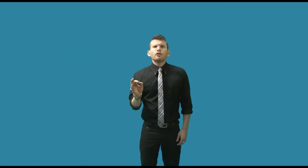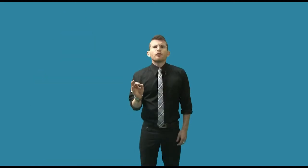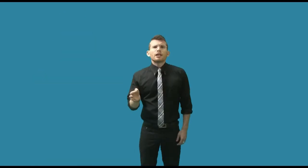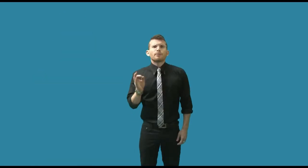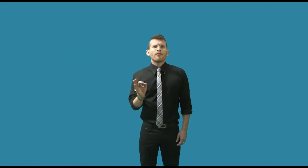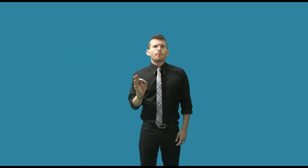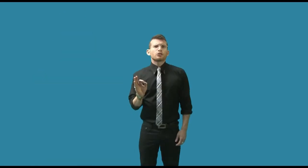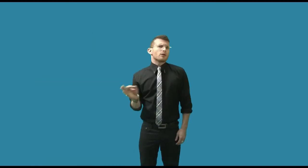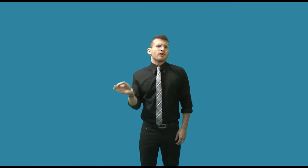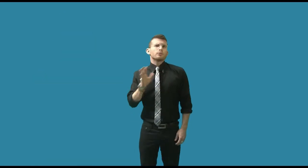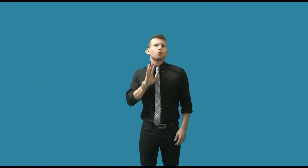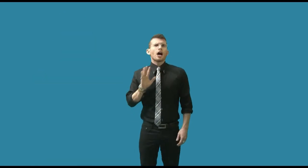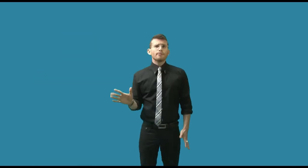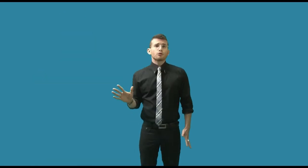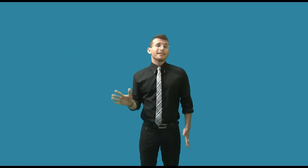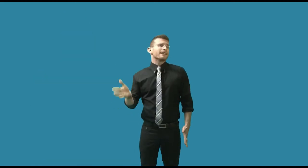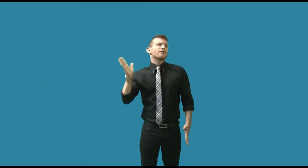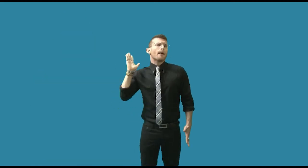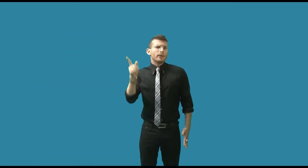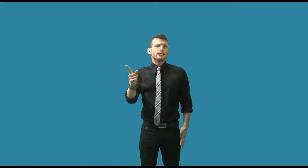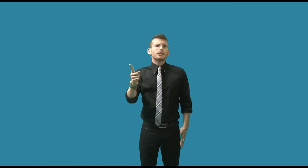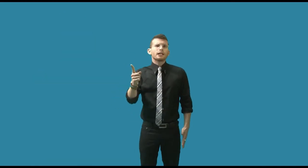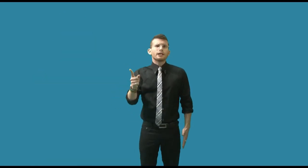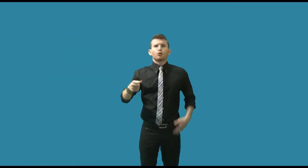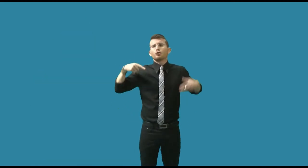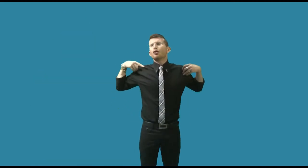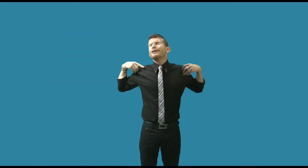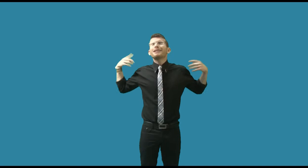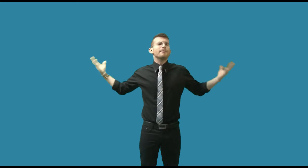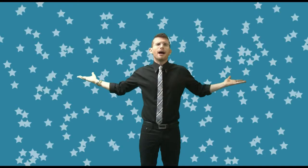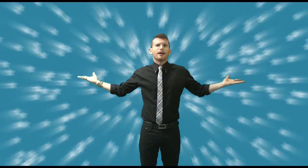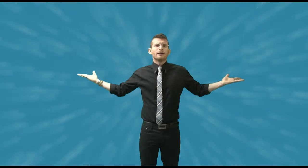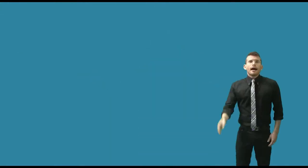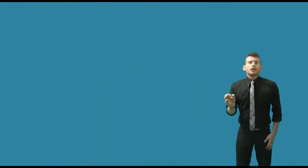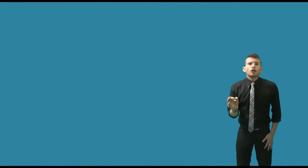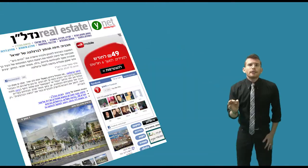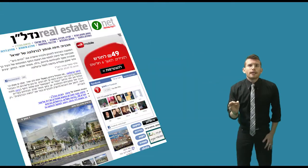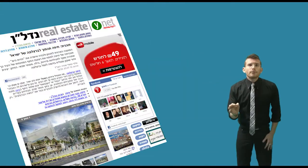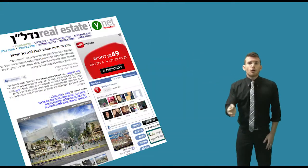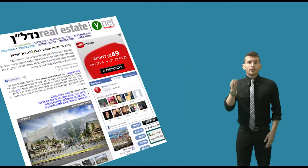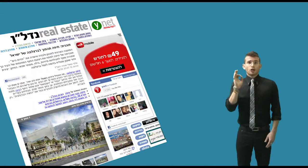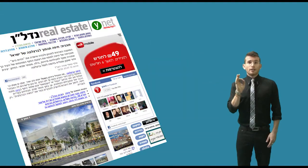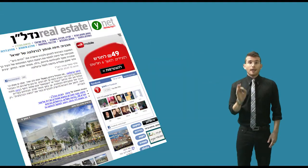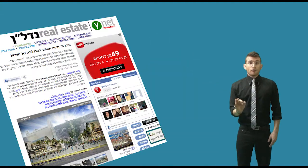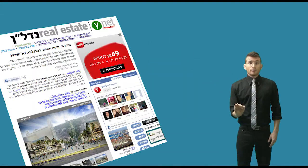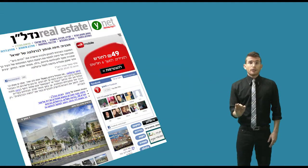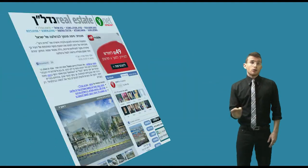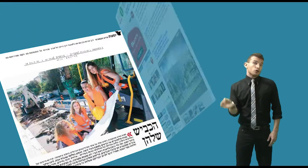הדוברות, ההסברה והפרסום קבענו בצורה חד משמעית את תקביעה בלתי ניתנת לאירור. זו עיר מתאימה. רק השנה יצא לכם לקרוא על עיר שעתידה להפוך לברצלונה